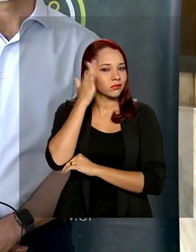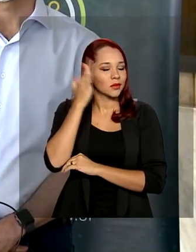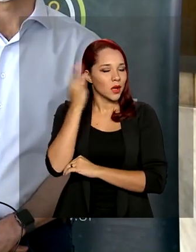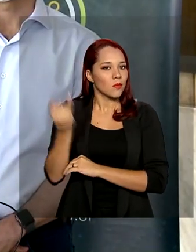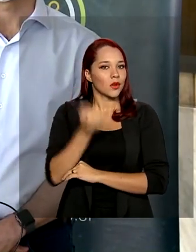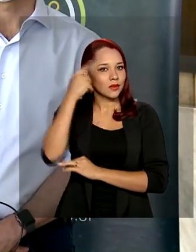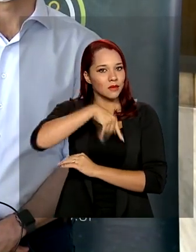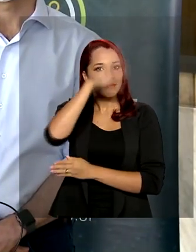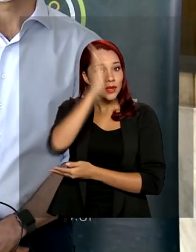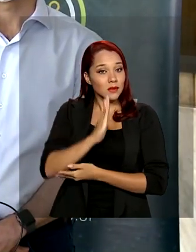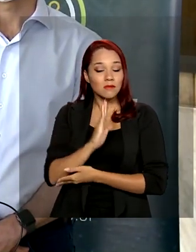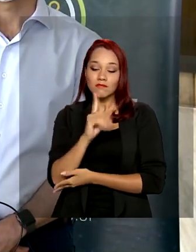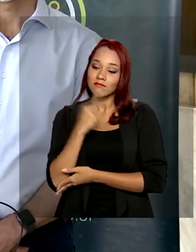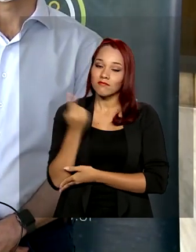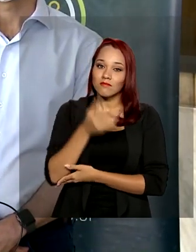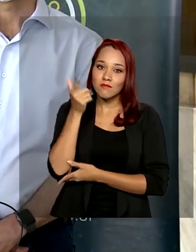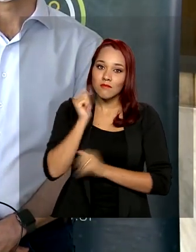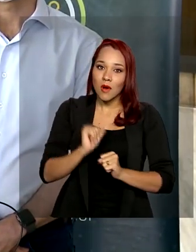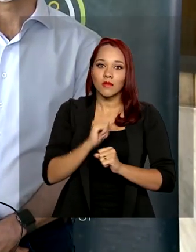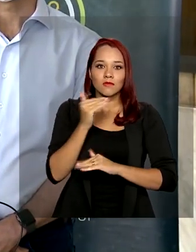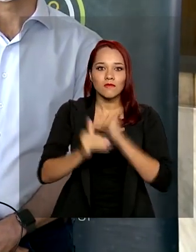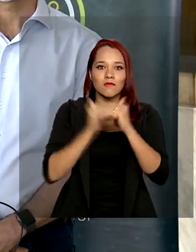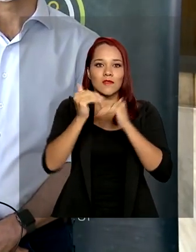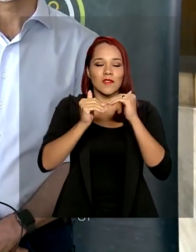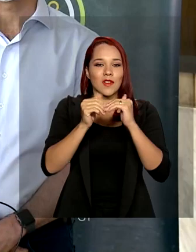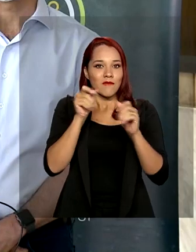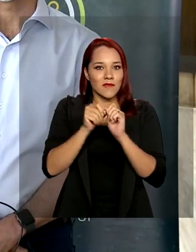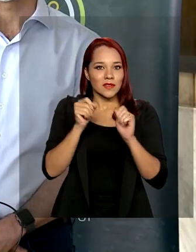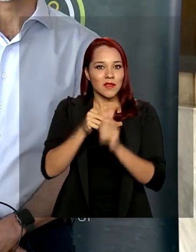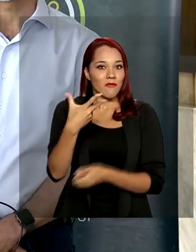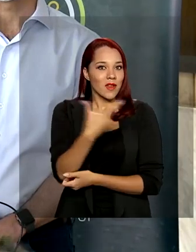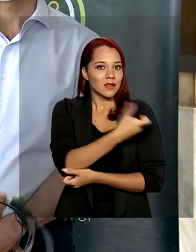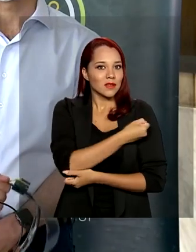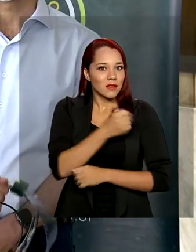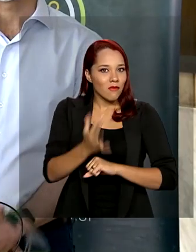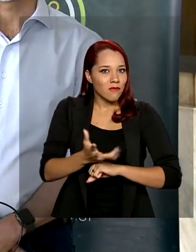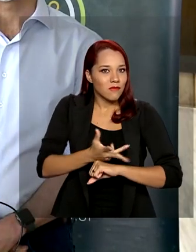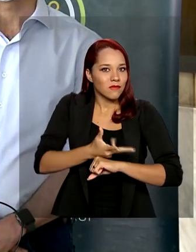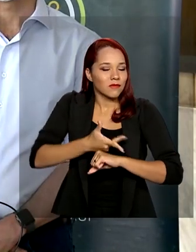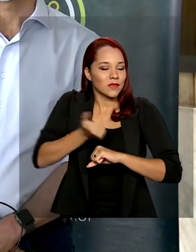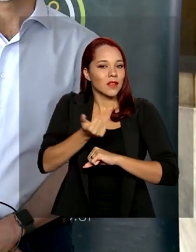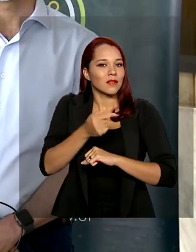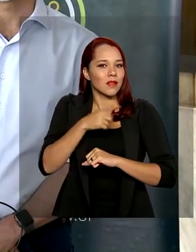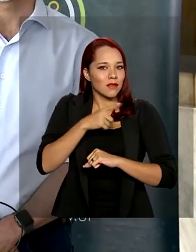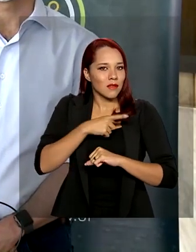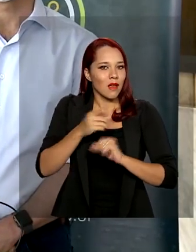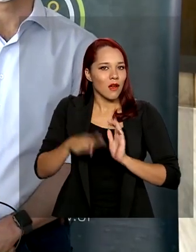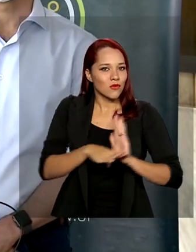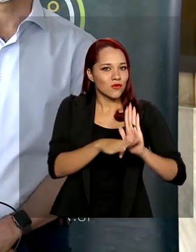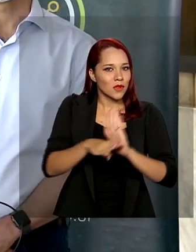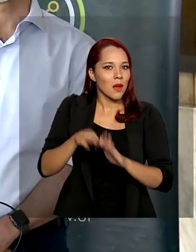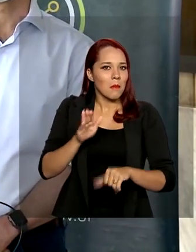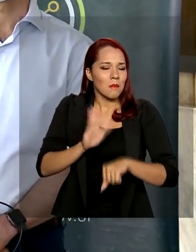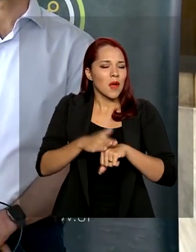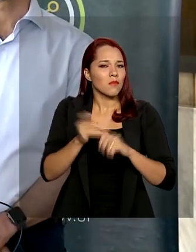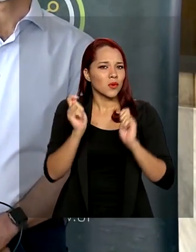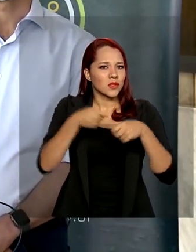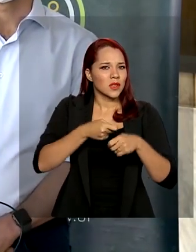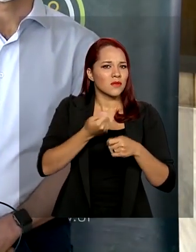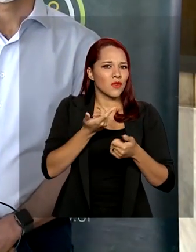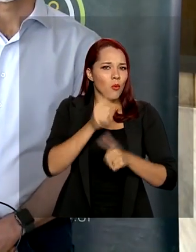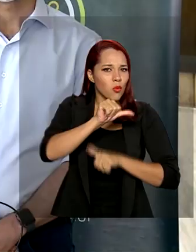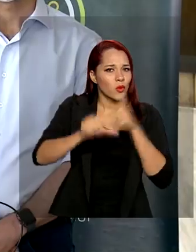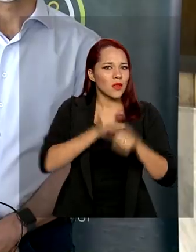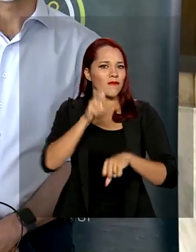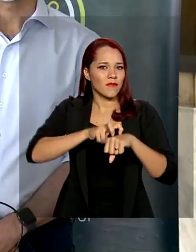no Brasil, para que nós possamos desenvolver vacinas que sejam mais eficientes e que cumpram um espectro maior de possíveis mutações do vírus no